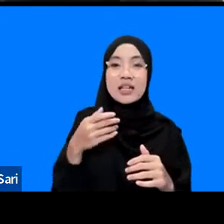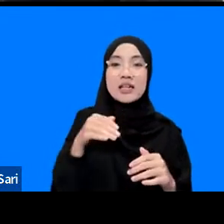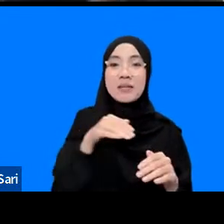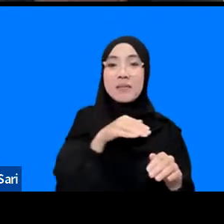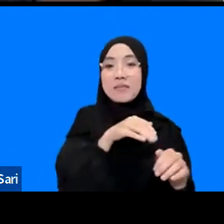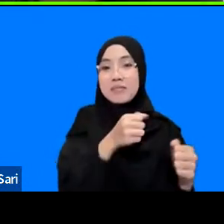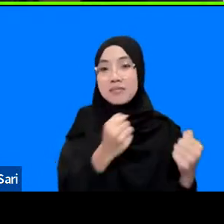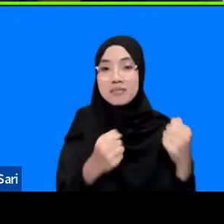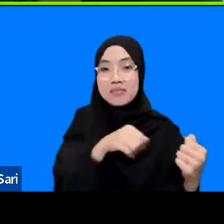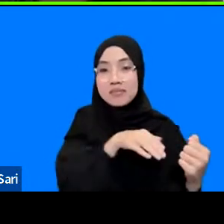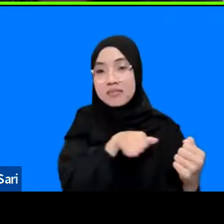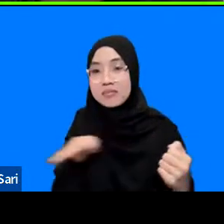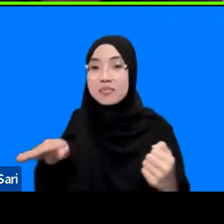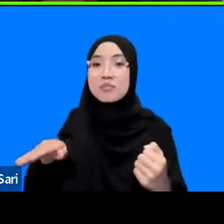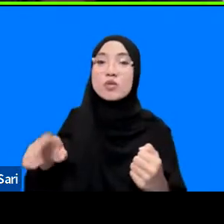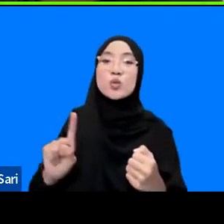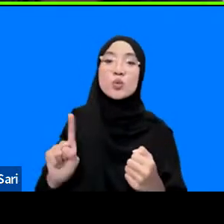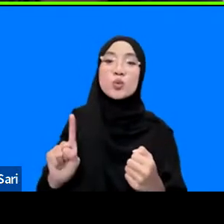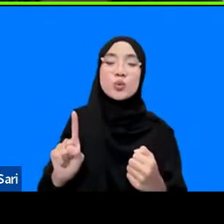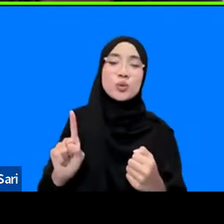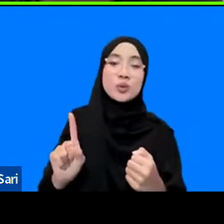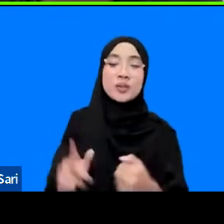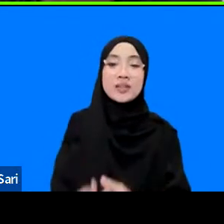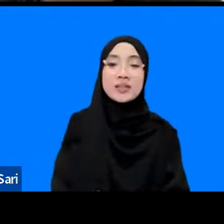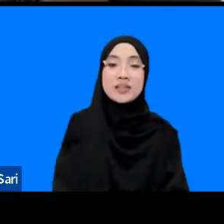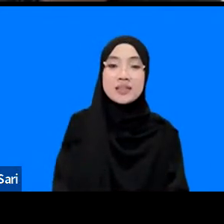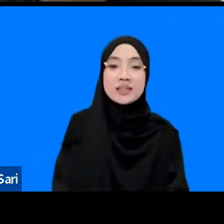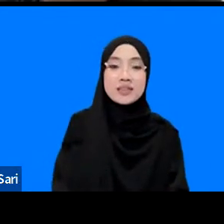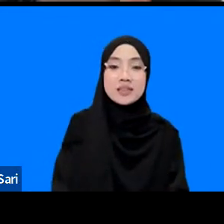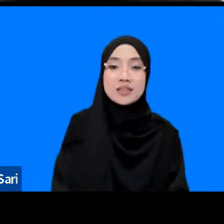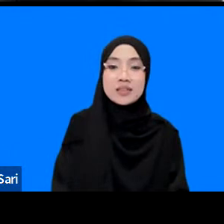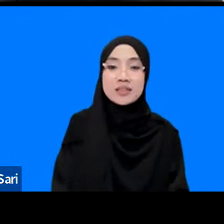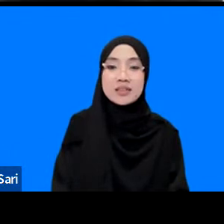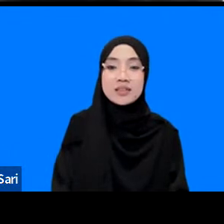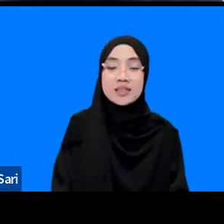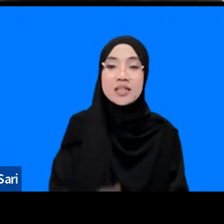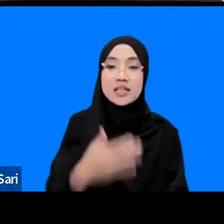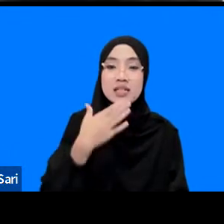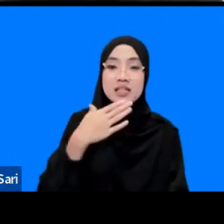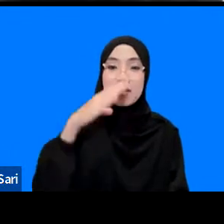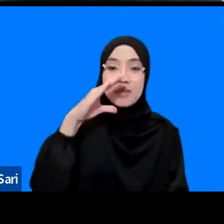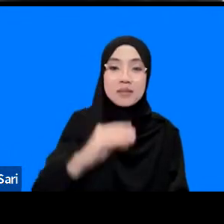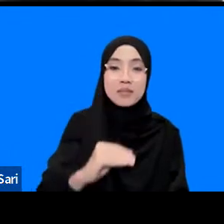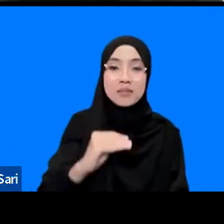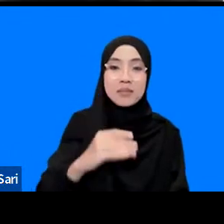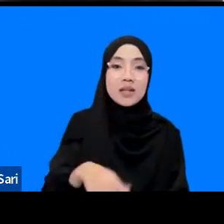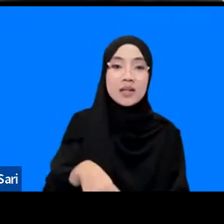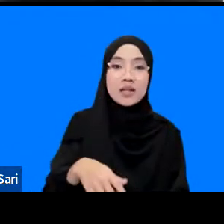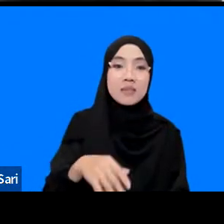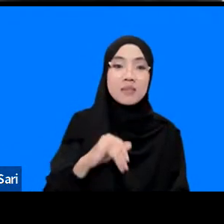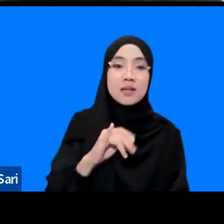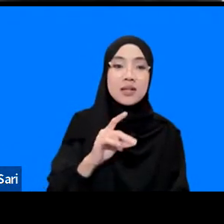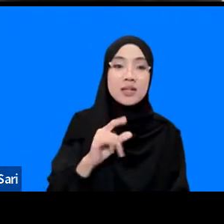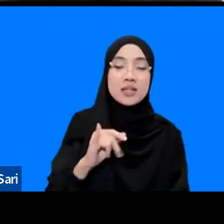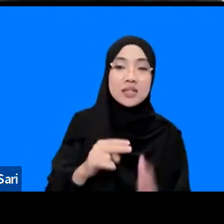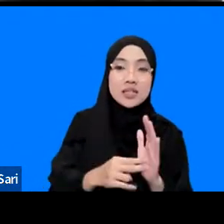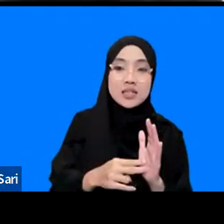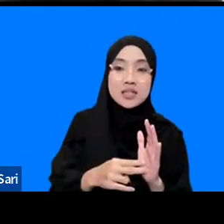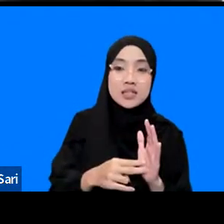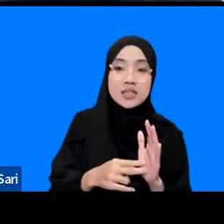oh aduh bahaya ya selamat malam Mbak Irin ini